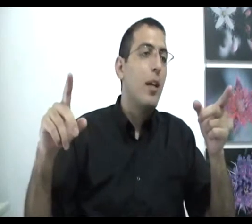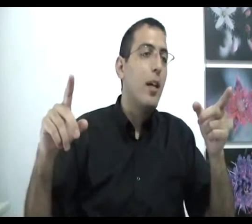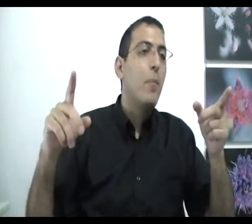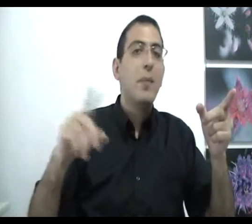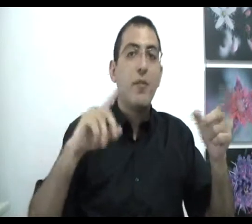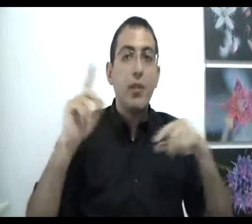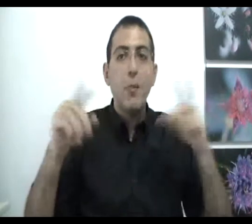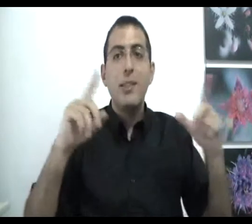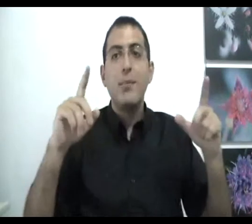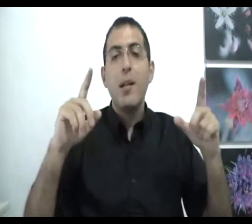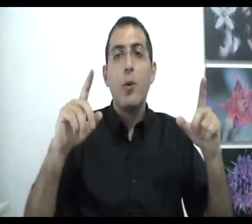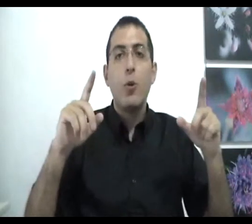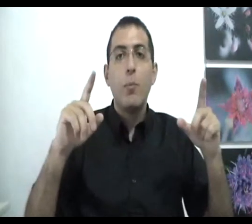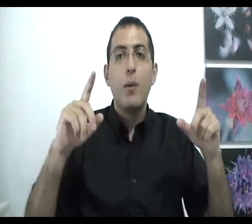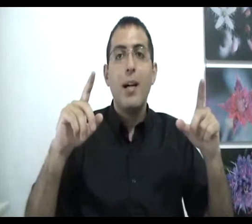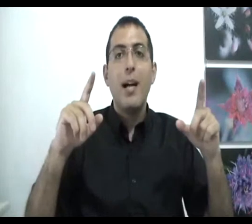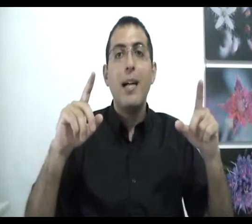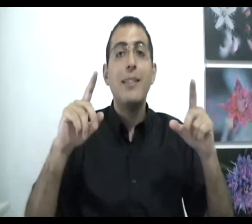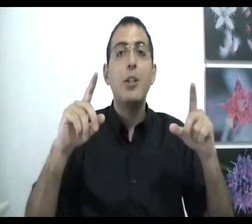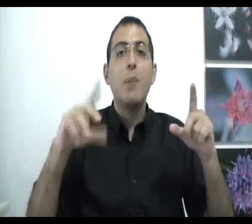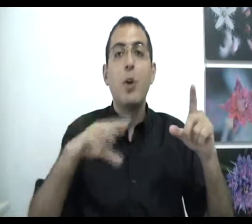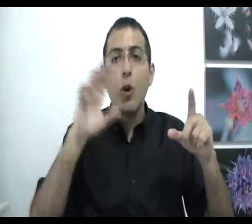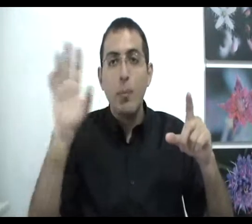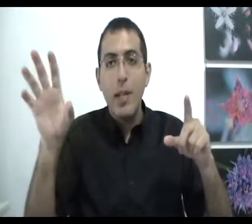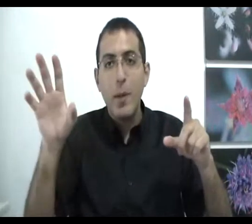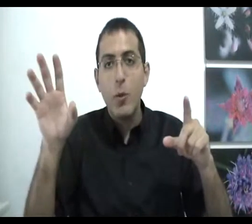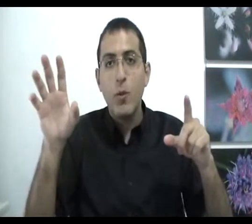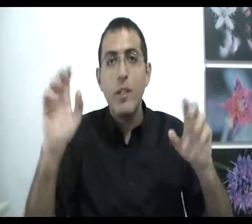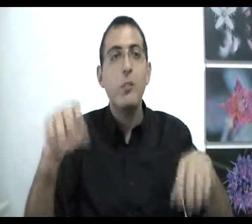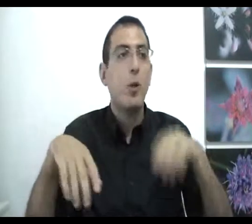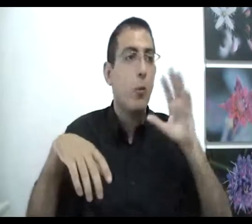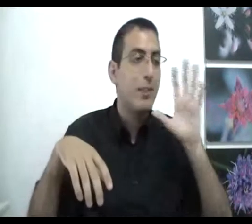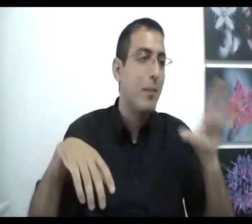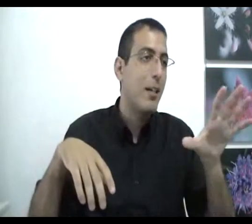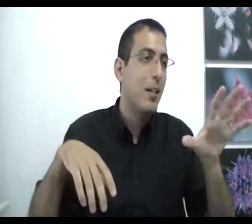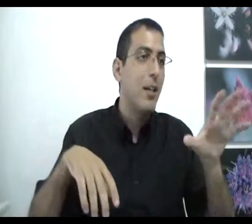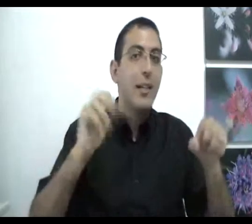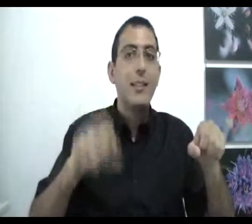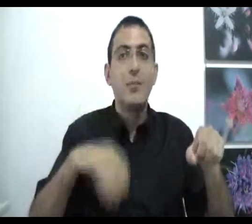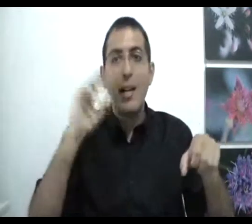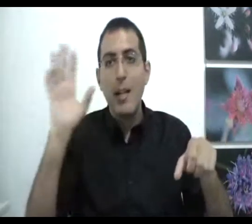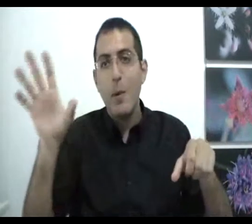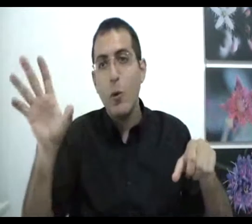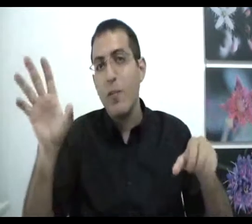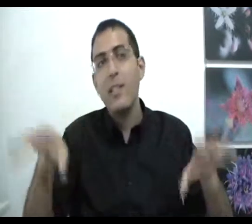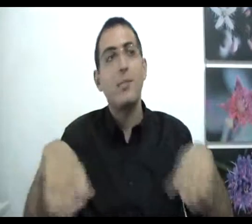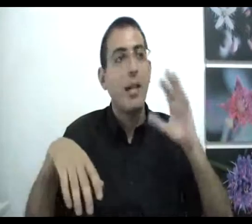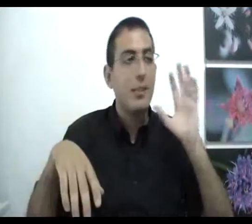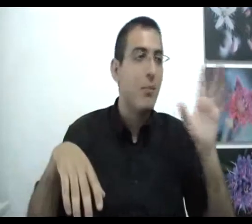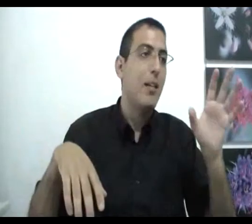אם אתה מבדיל בין זמן למקום אז יש מקום למקום ויש מקום לזמן יש זמן למקום ויש זמן לזמן